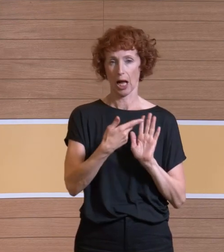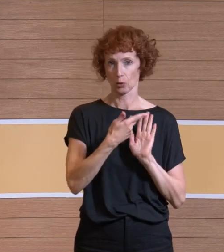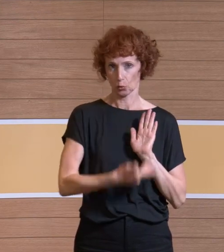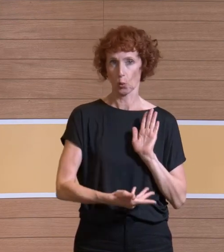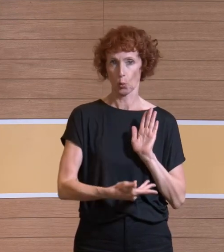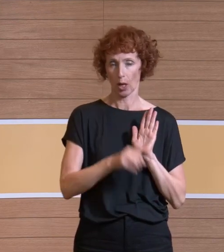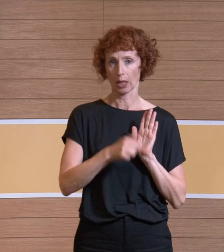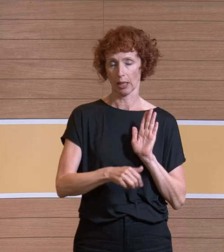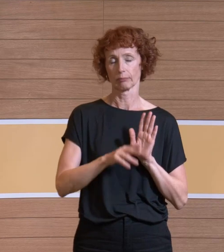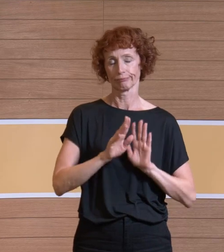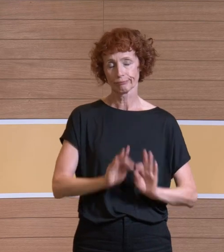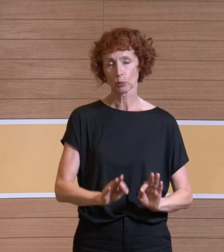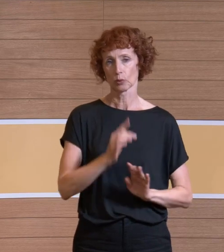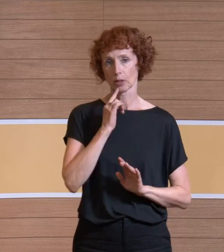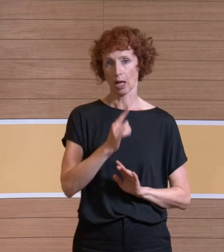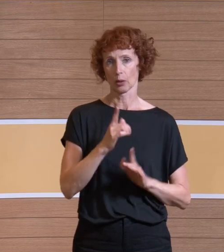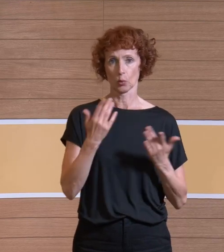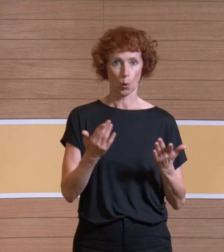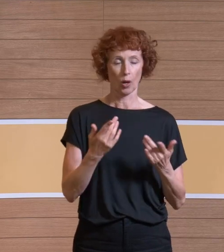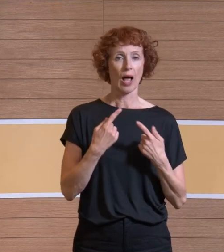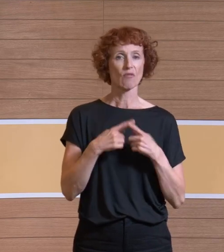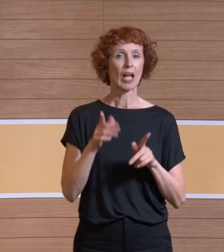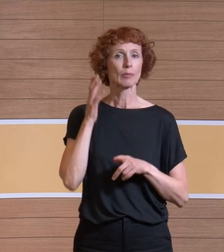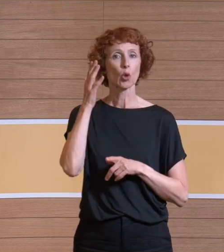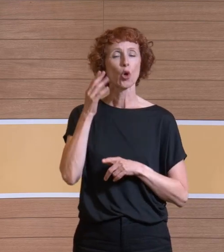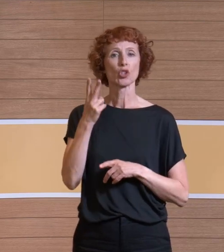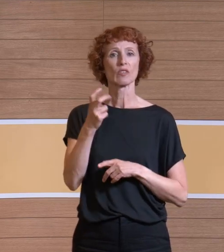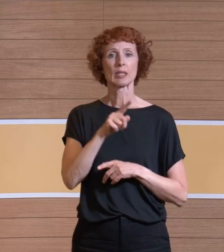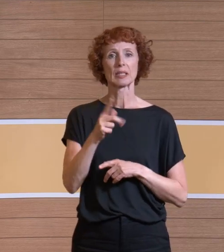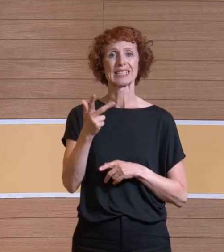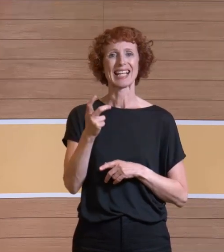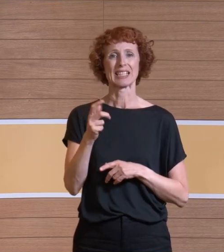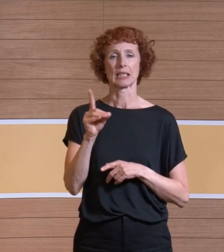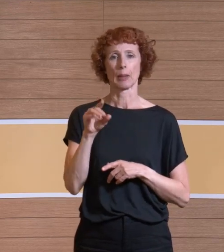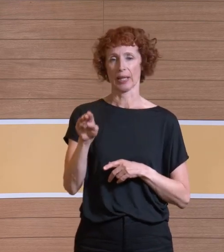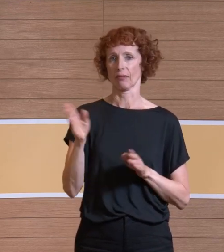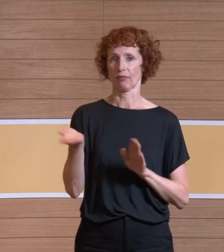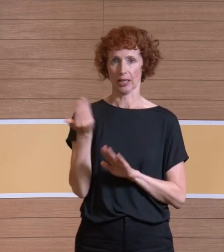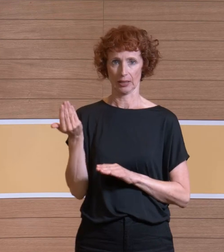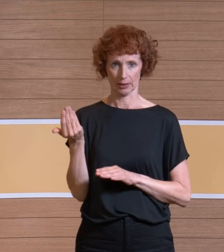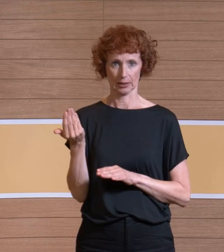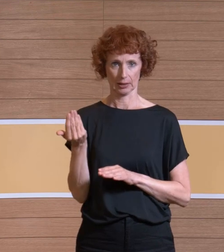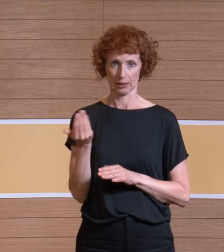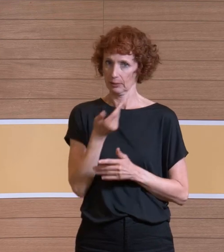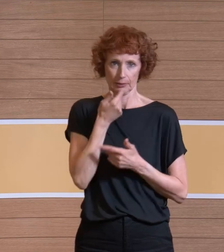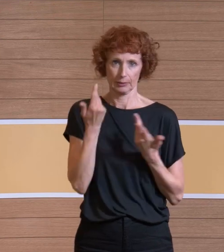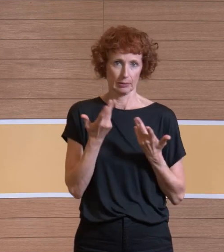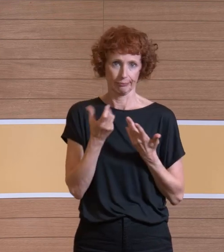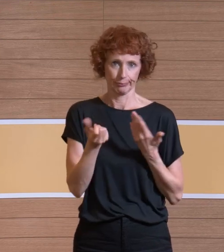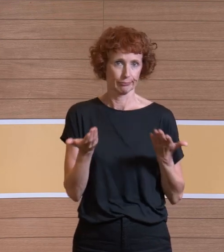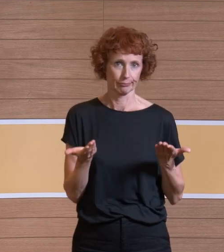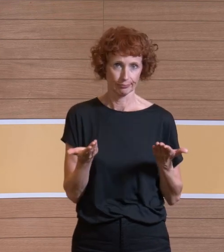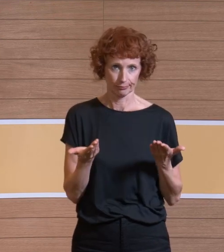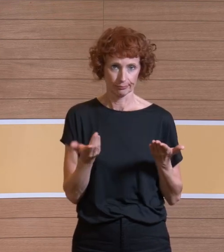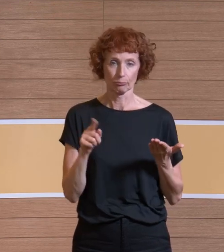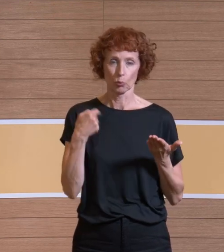mit ruhigem Gewissen sagen, nein, das war nicht so. Die ganzen Fremdgeräusche waren 20 bis 30 Dezibel weg. Das ist nicht merkbar. Wir haben